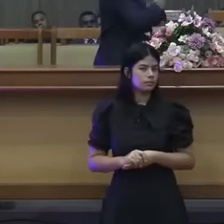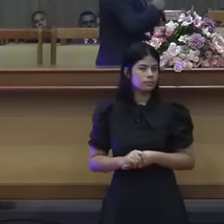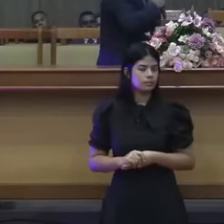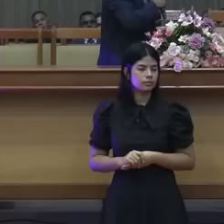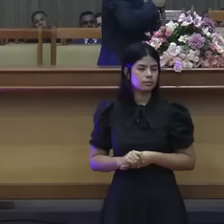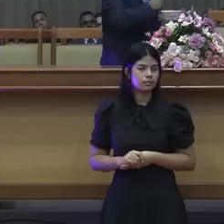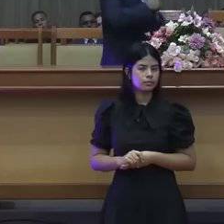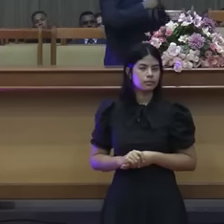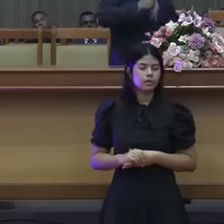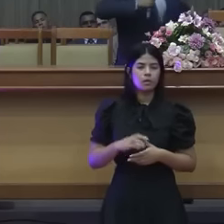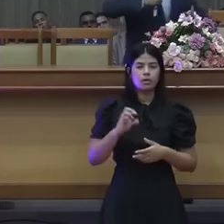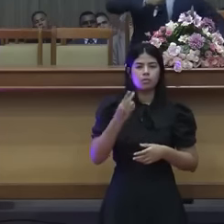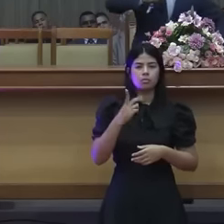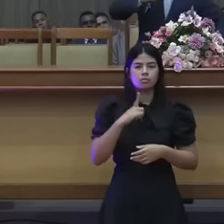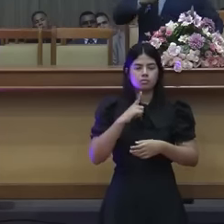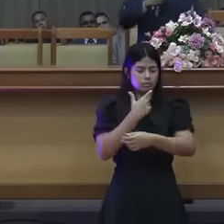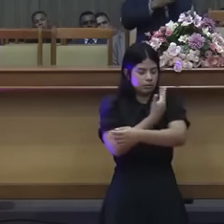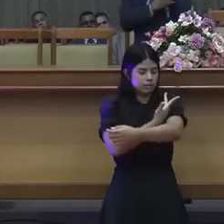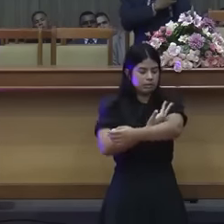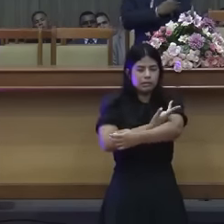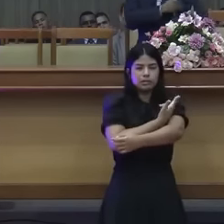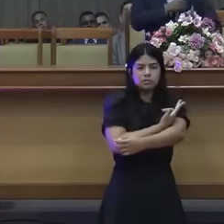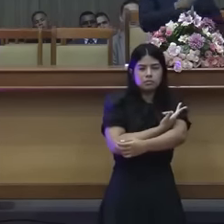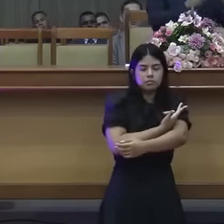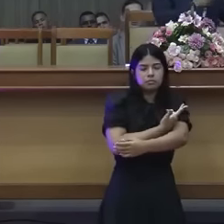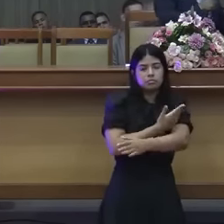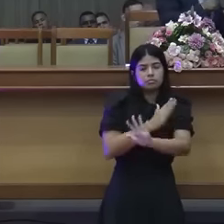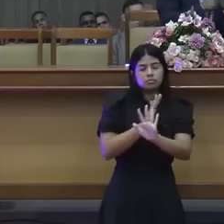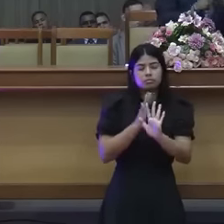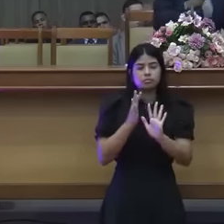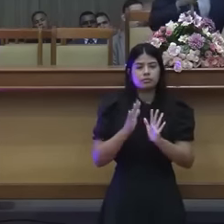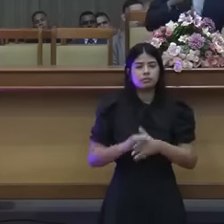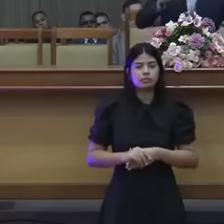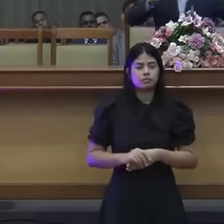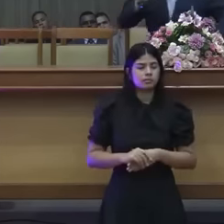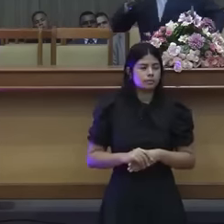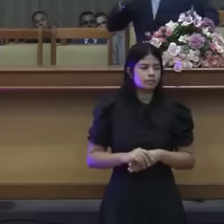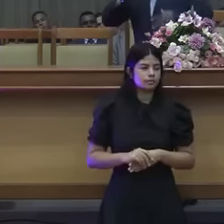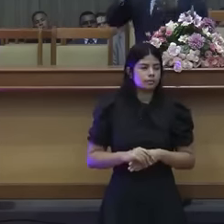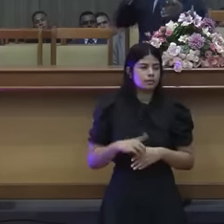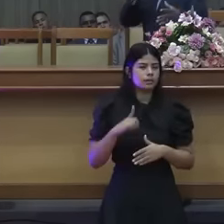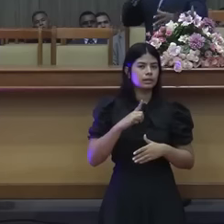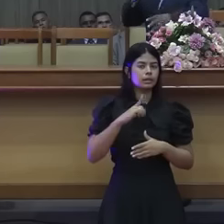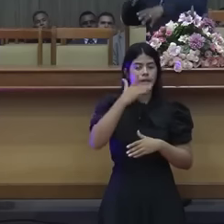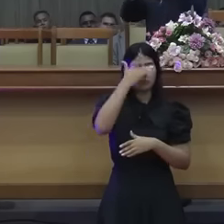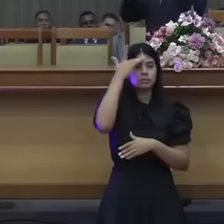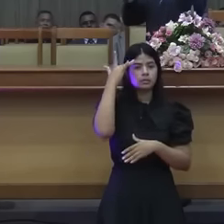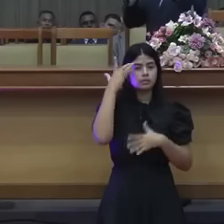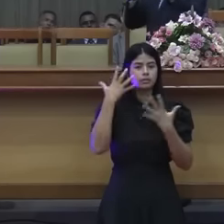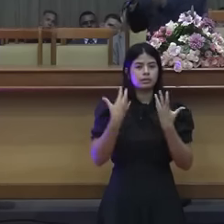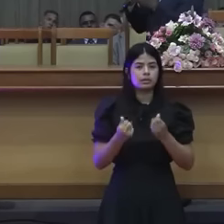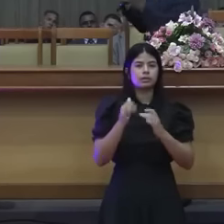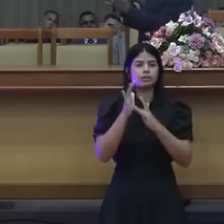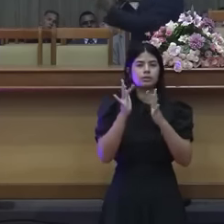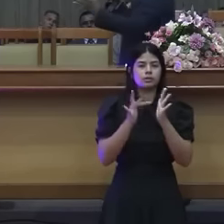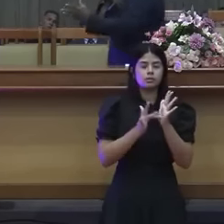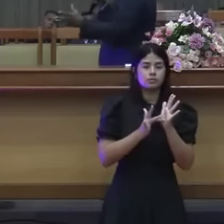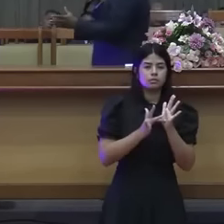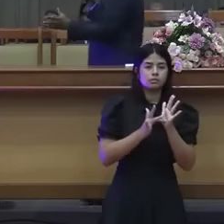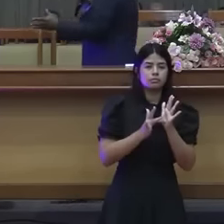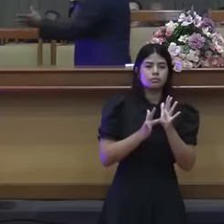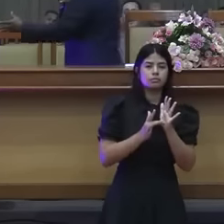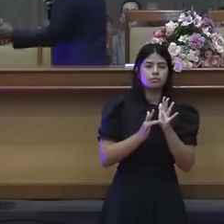a tatuagem, fazia a tatuagem do demônio aqui do lado. Tem irmão que veio do mundo, e aí pronto, Jesus